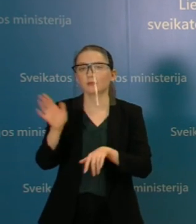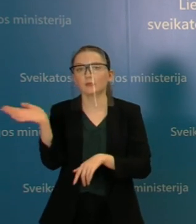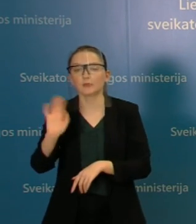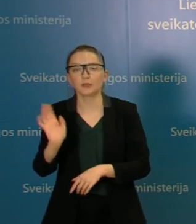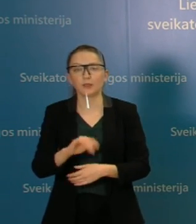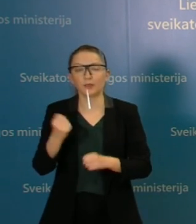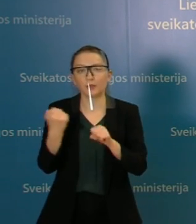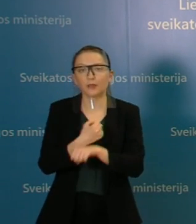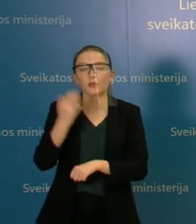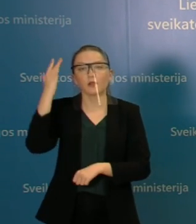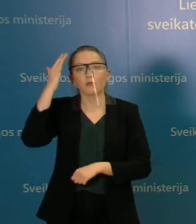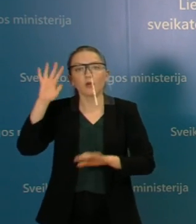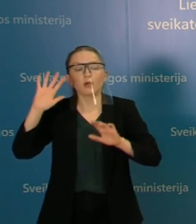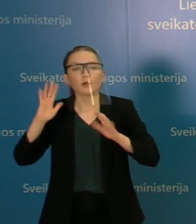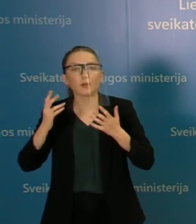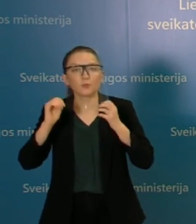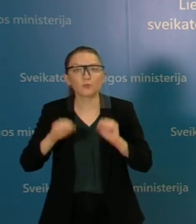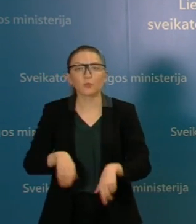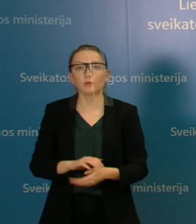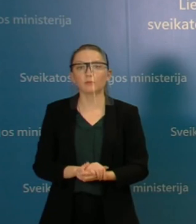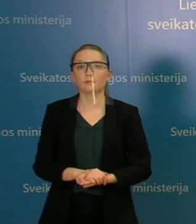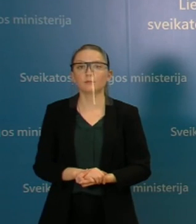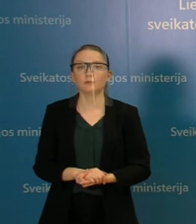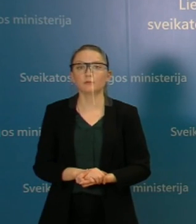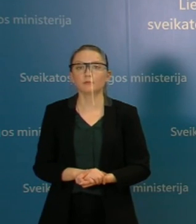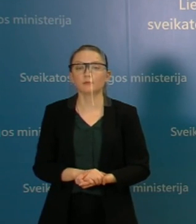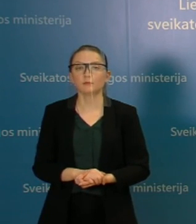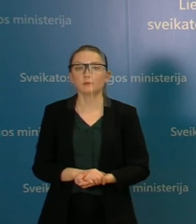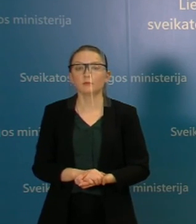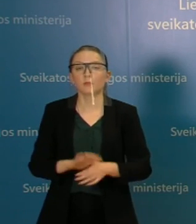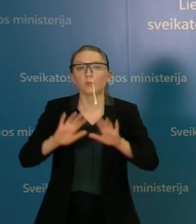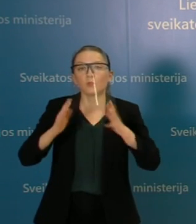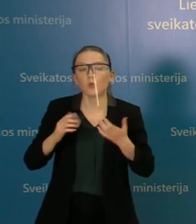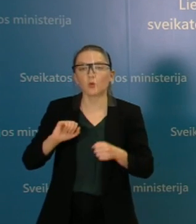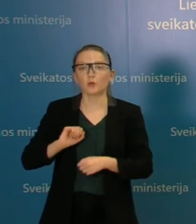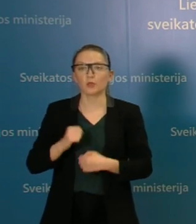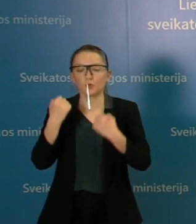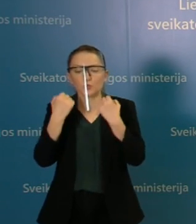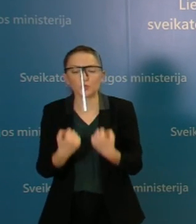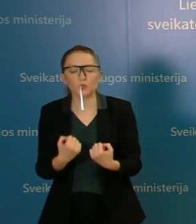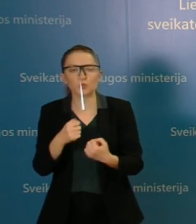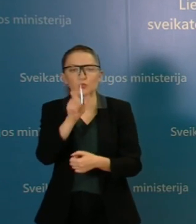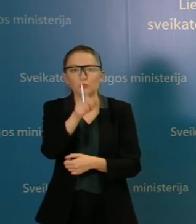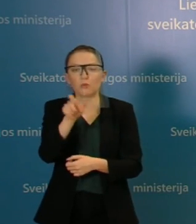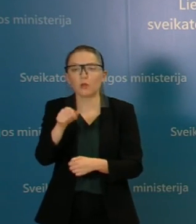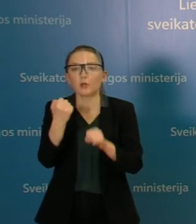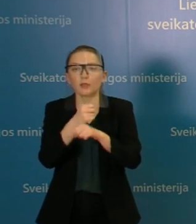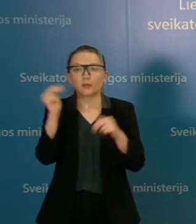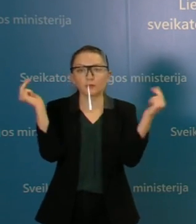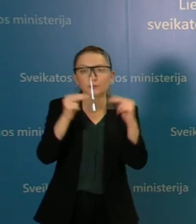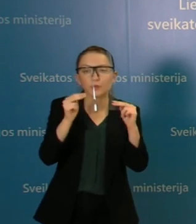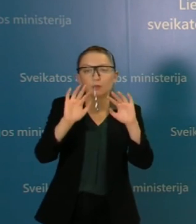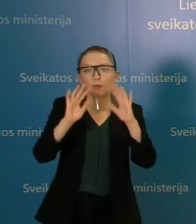Turim galvoti, kokiu būdu sugebėsim užtikrinti, kad sunkus pacientai galės būti įgydami,